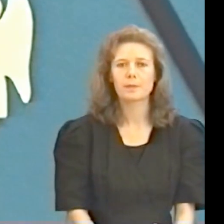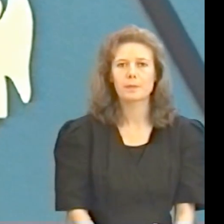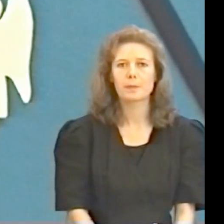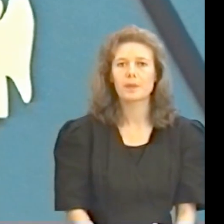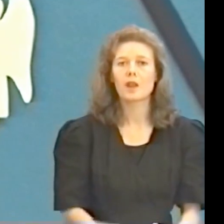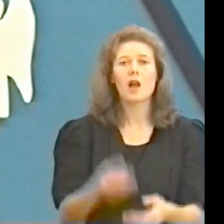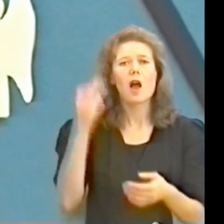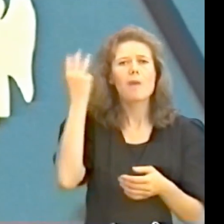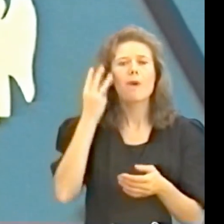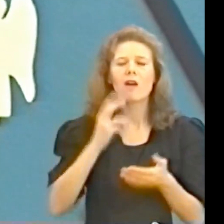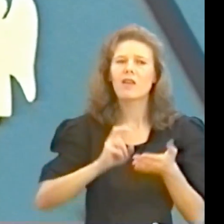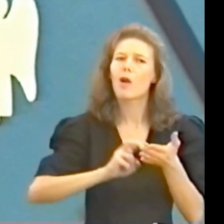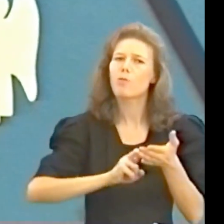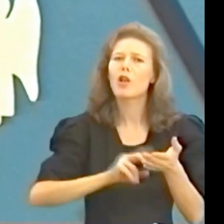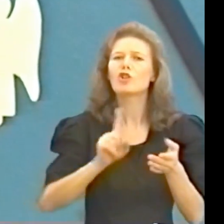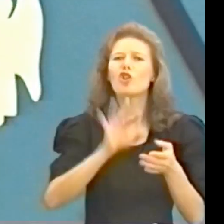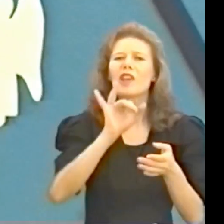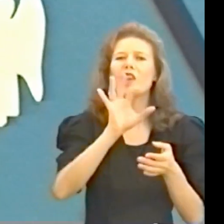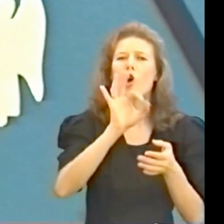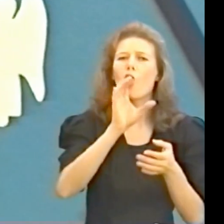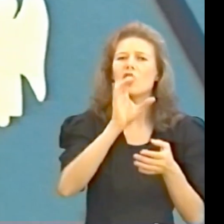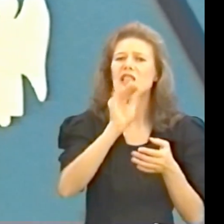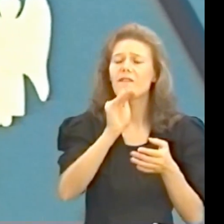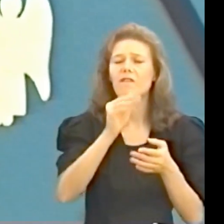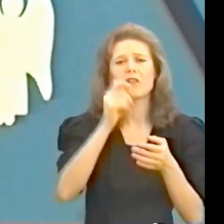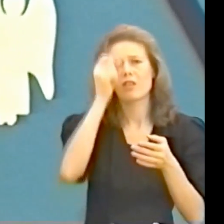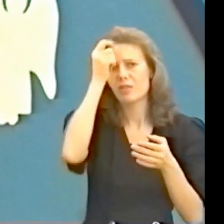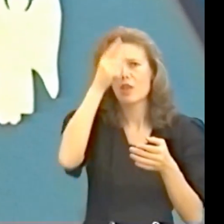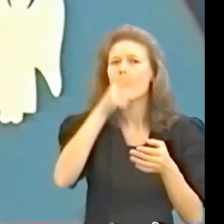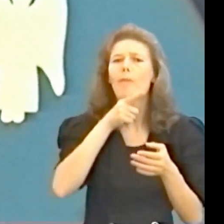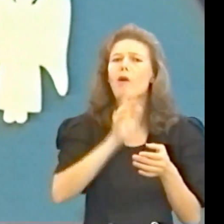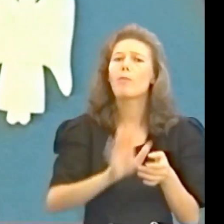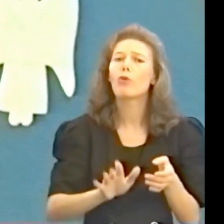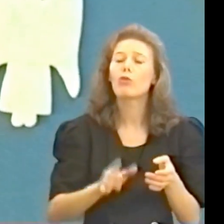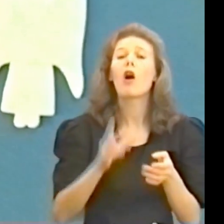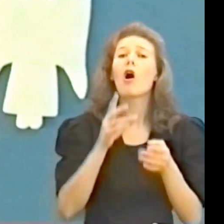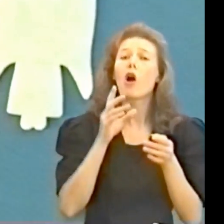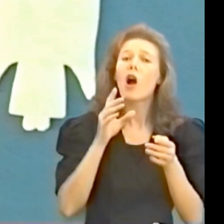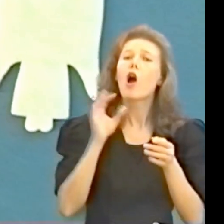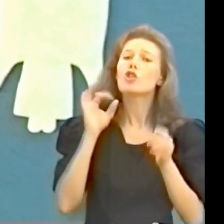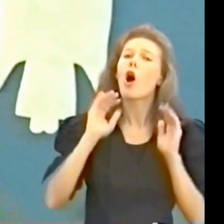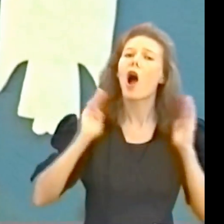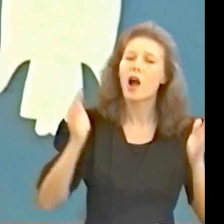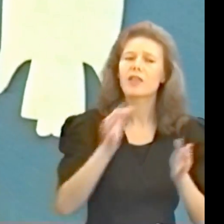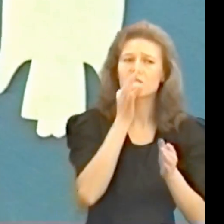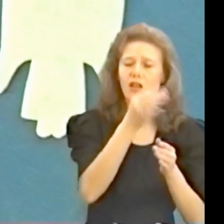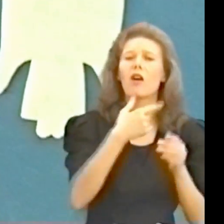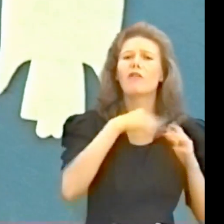мария боялась что и иосиф этого не поймет но ангел сказал ей что он передаст это и ему тоже